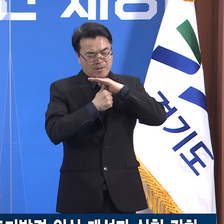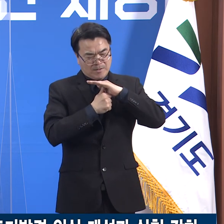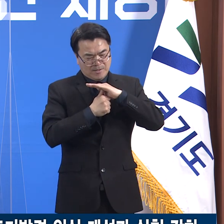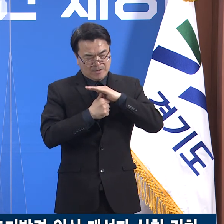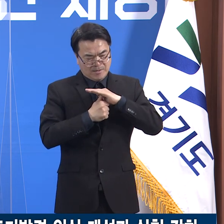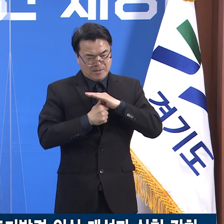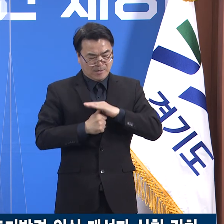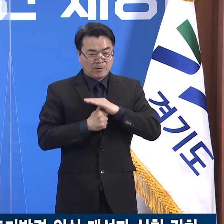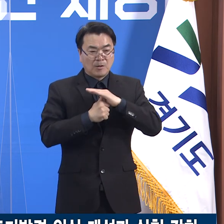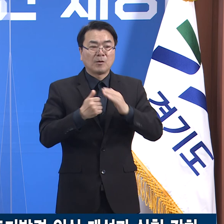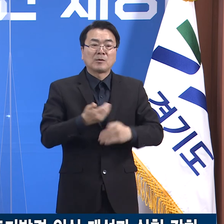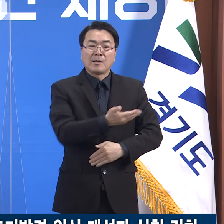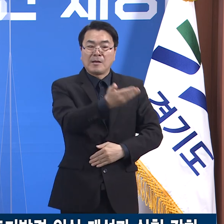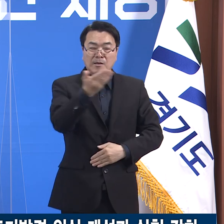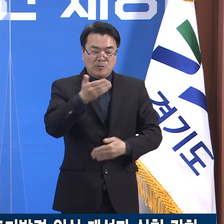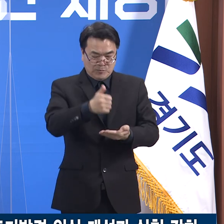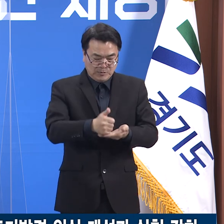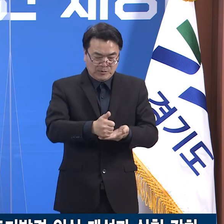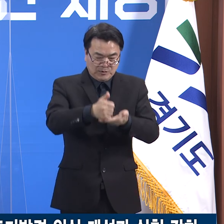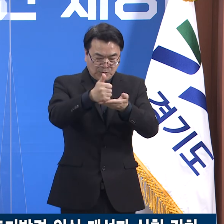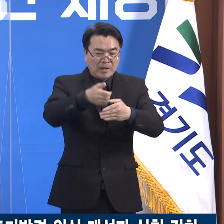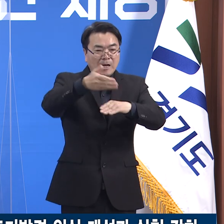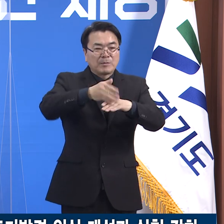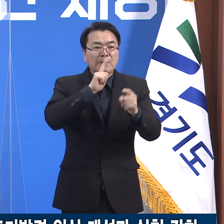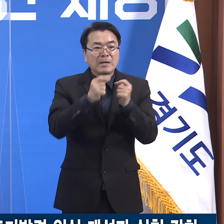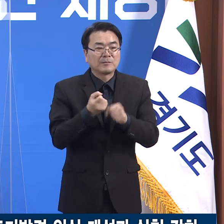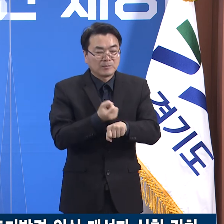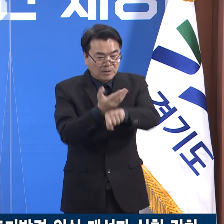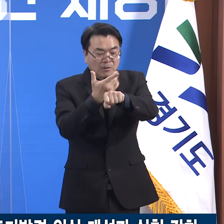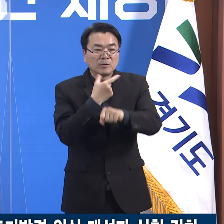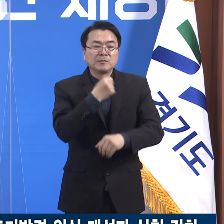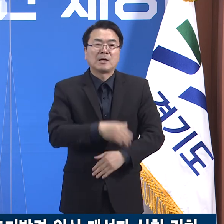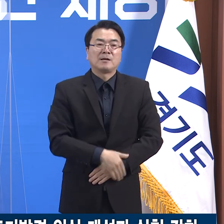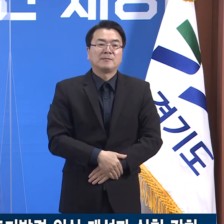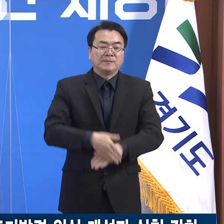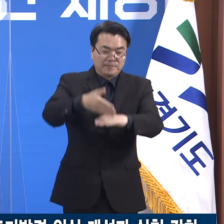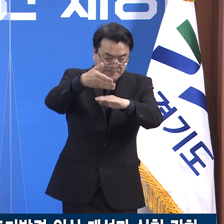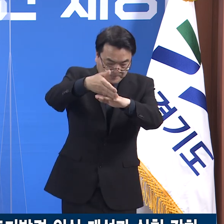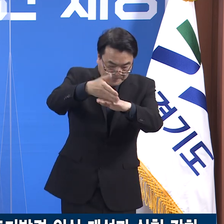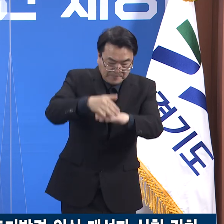않아온 도민 여러분께 존경과 감사의 인사를 드립니다. 감사합니다.